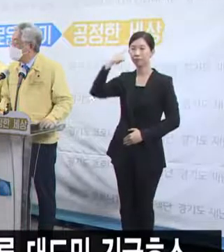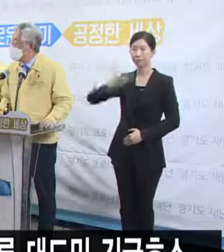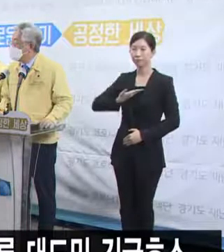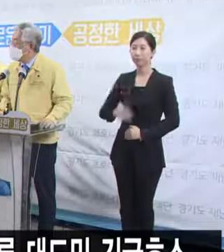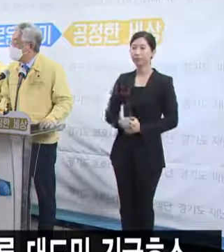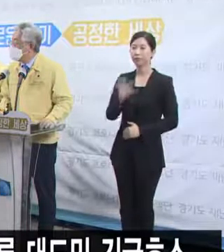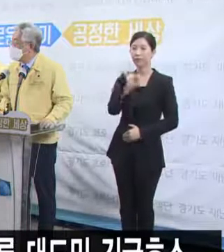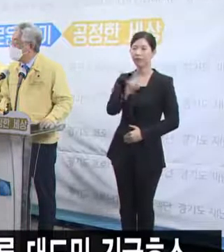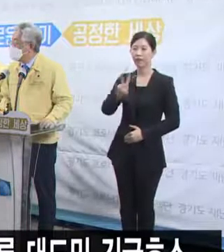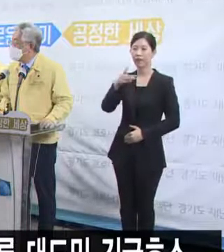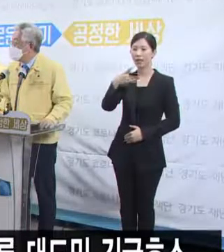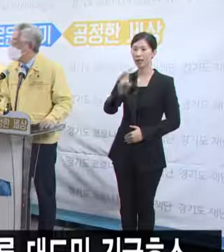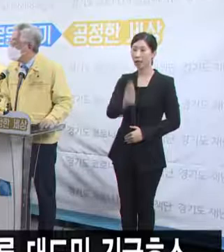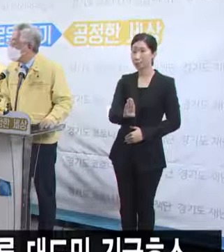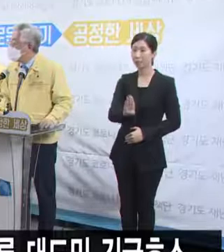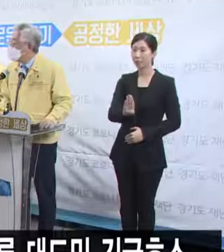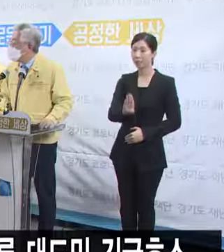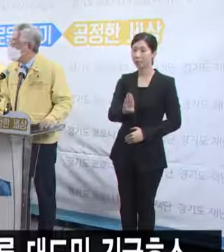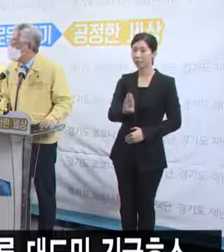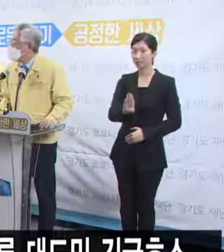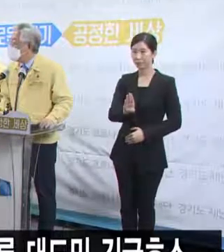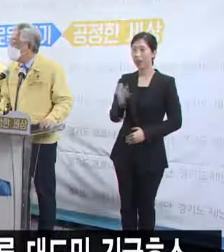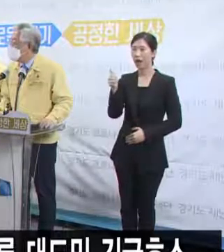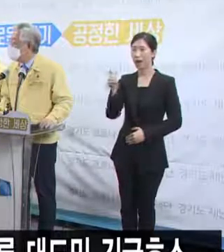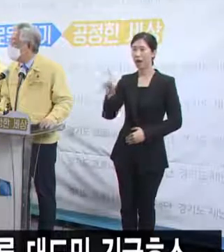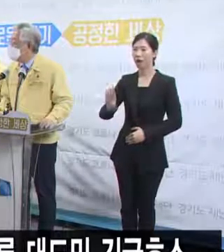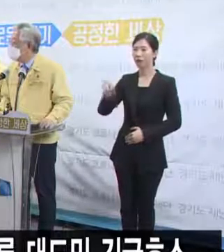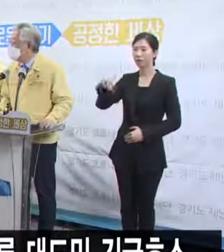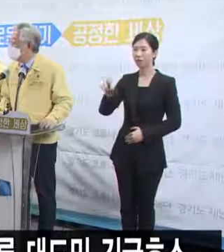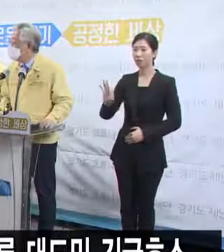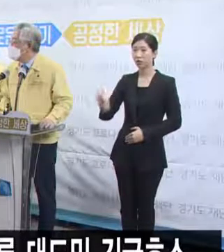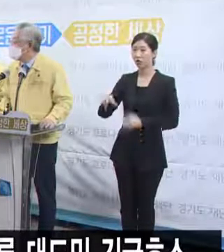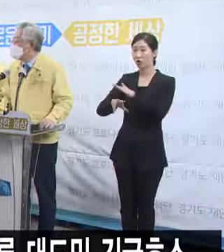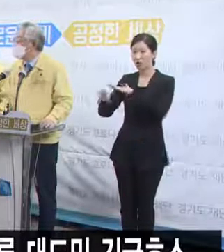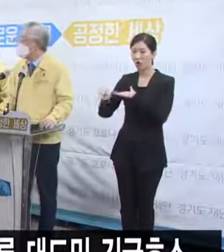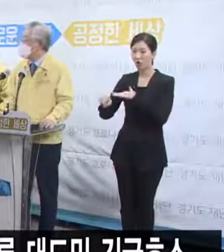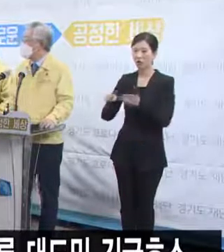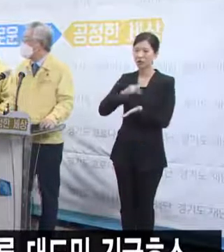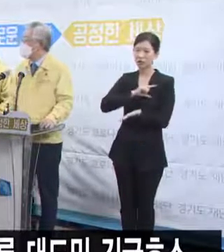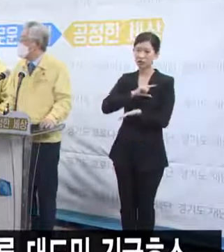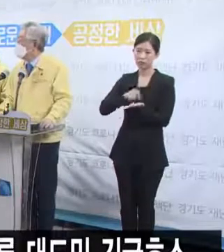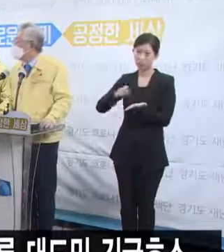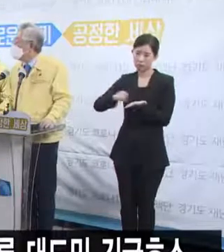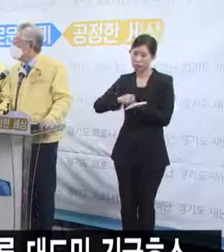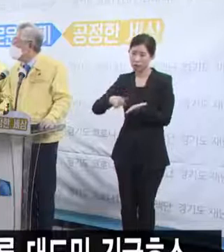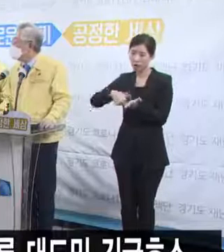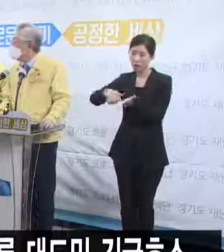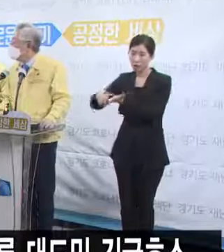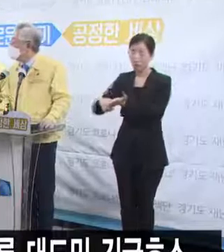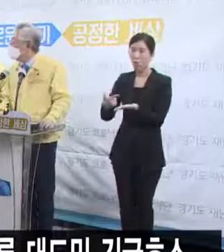야탑, 화정역, 서명운동 관련 명부 확보를 위해서 복지부와 서울시에 명단 제공이 있었는지요?